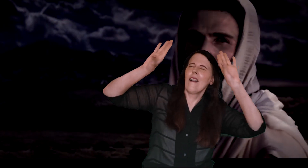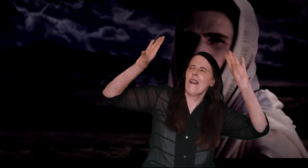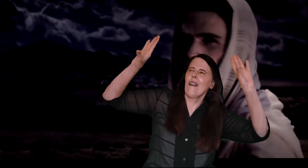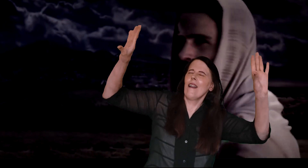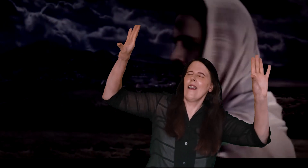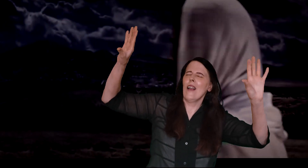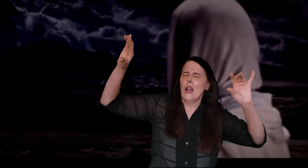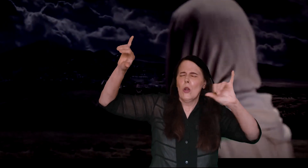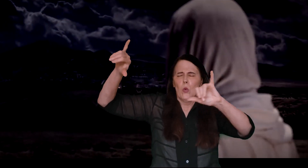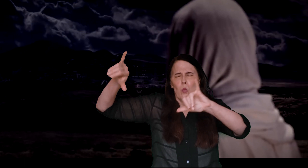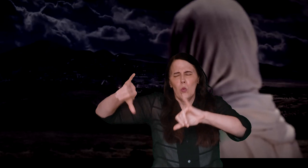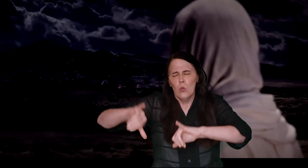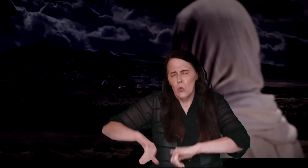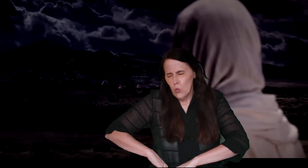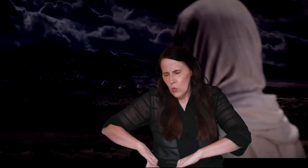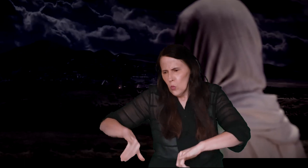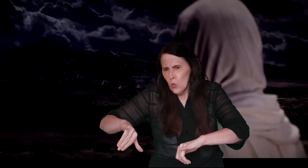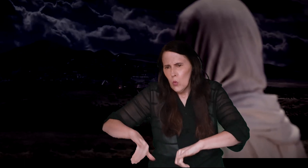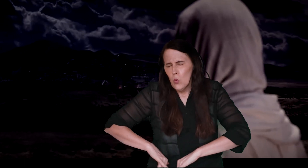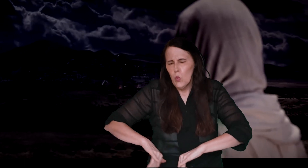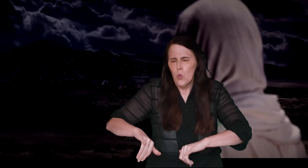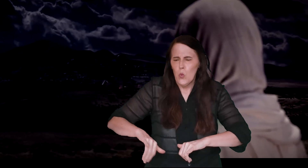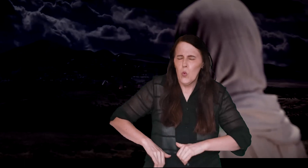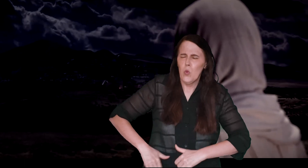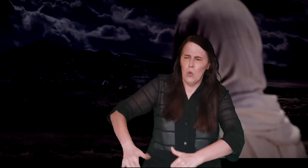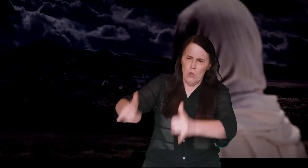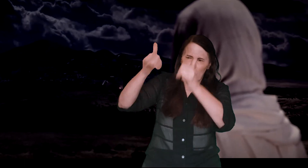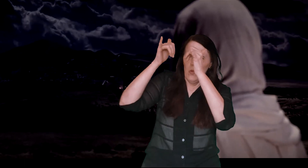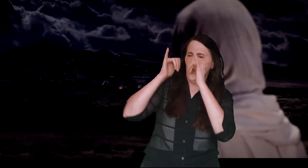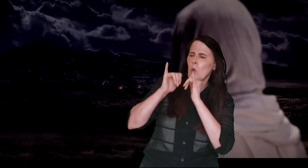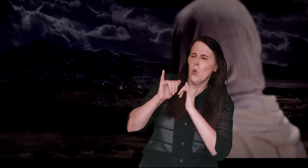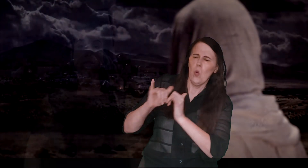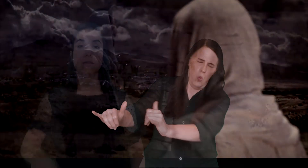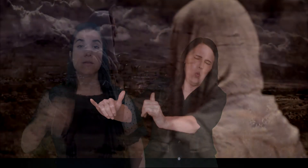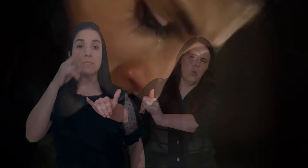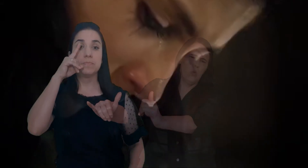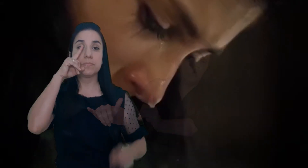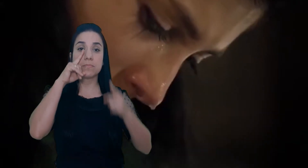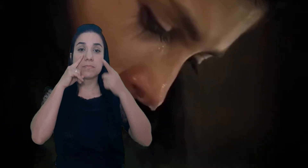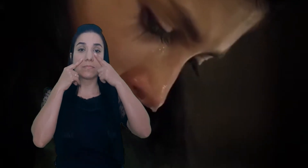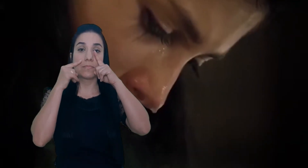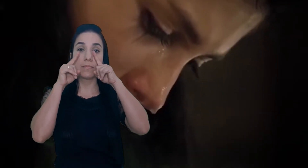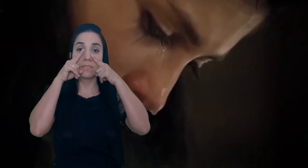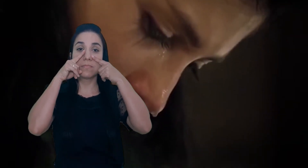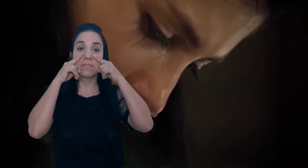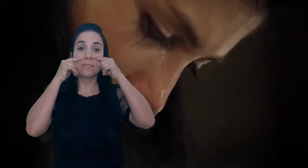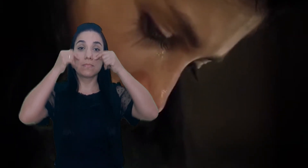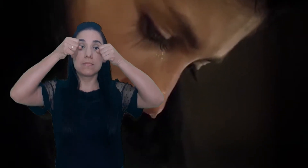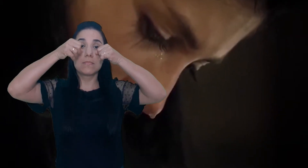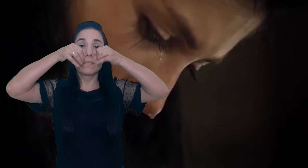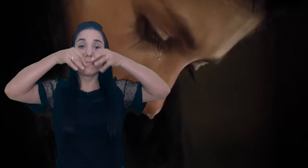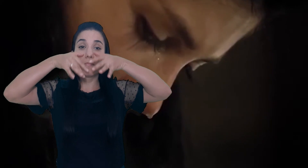teremos mais dor E o prato também